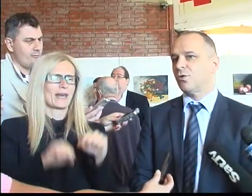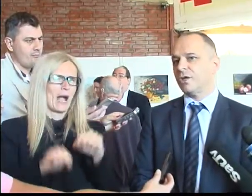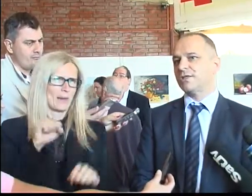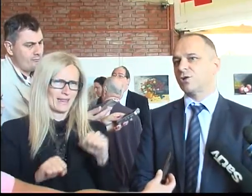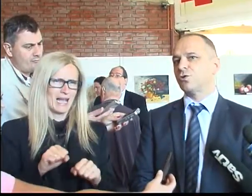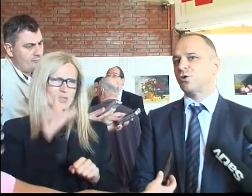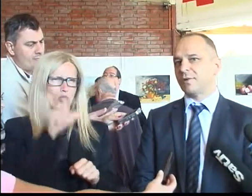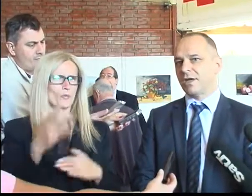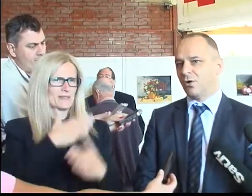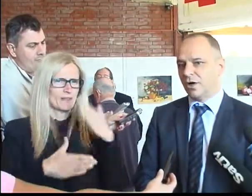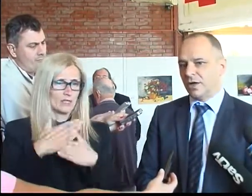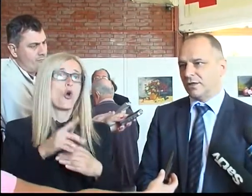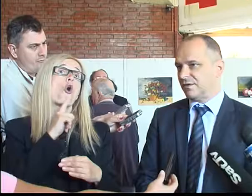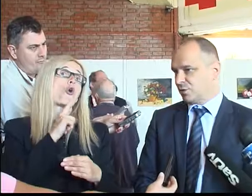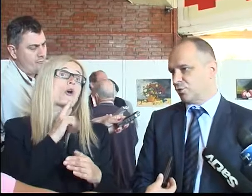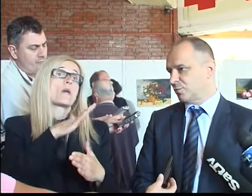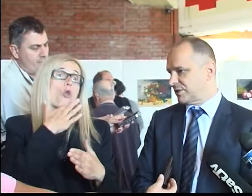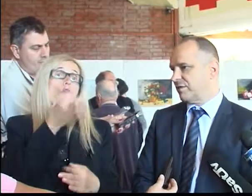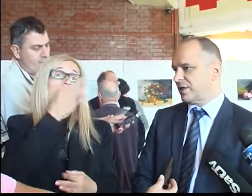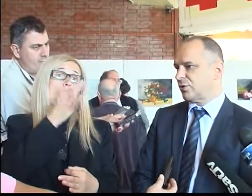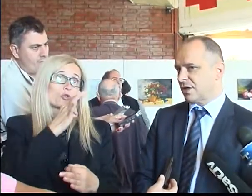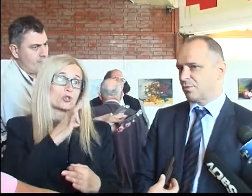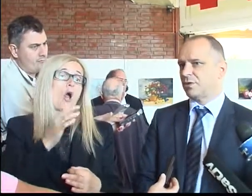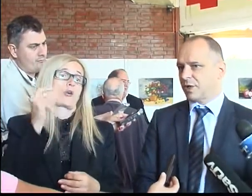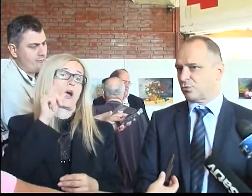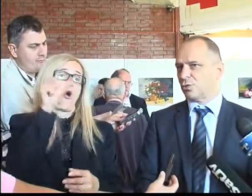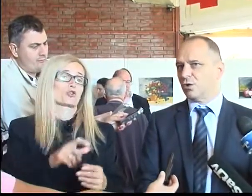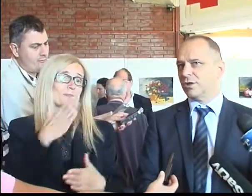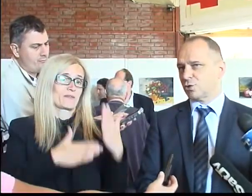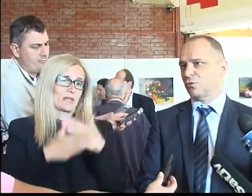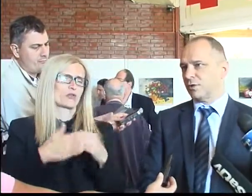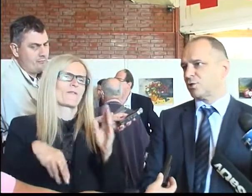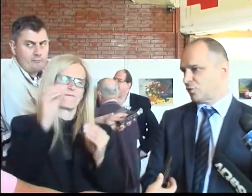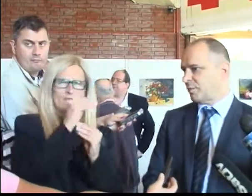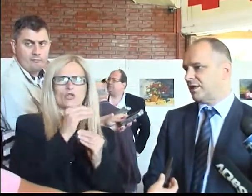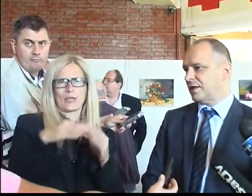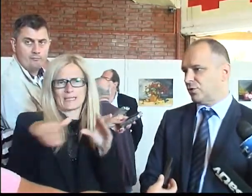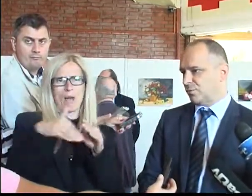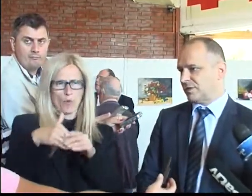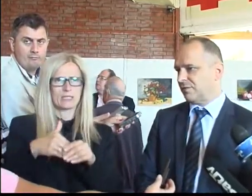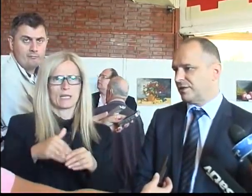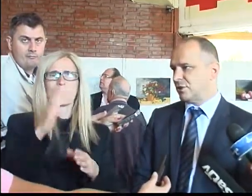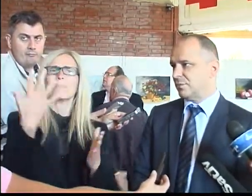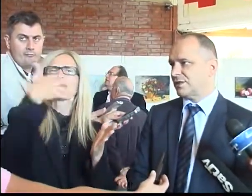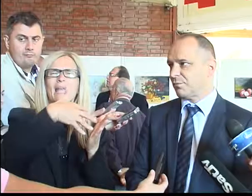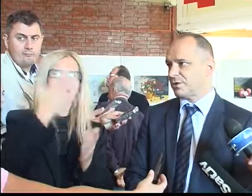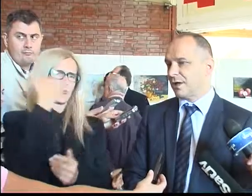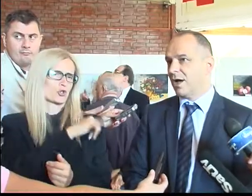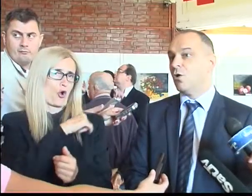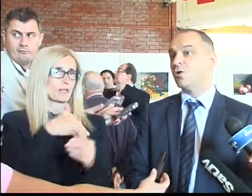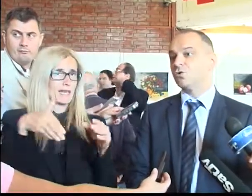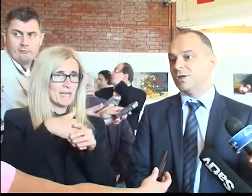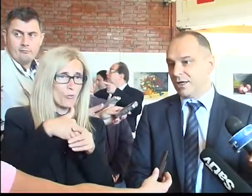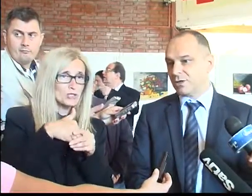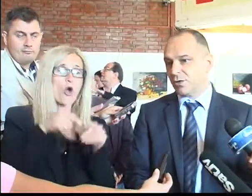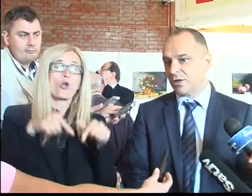invaliditetom koji je značajno doprineo da se više osoba sa invaliditetom zaposli. U prethodnoj godini nešto više od 5000 osoba sa invaliditetom je zaposlena.